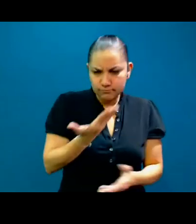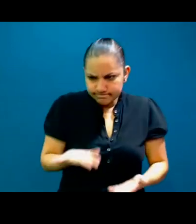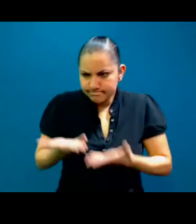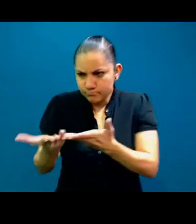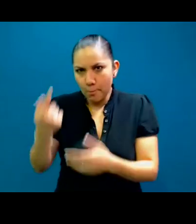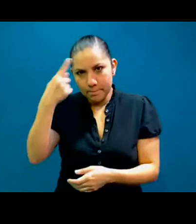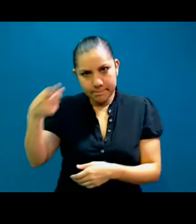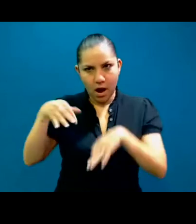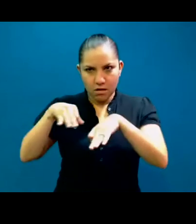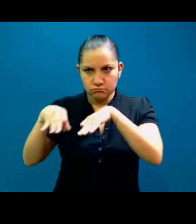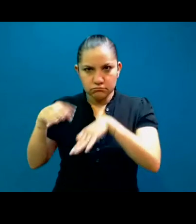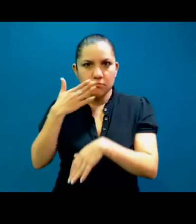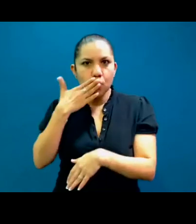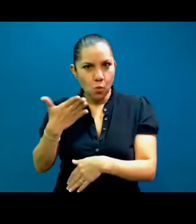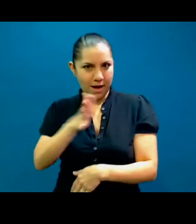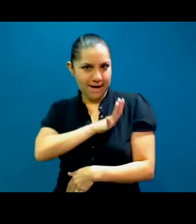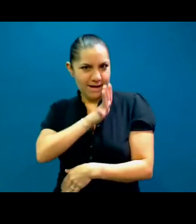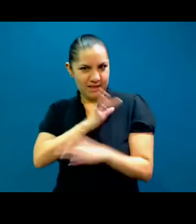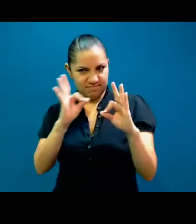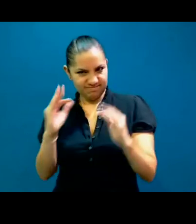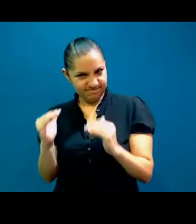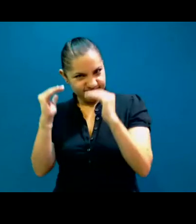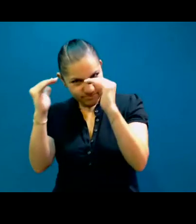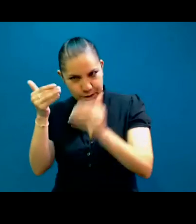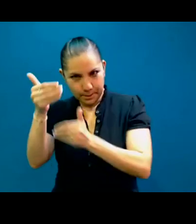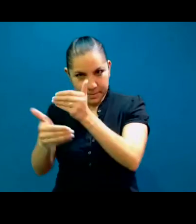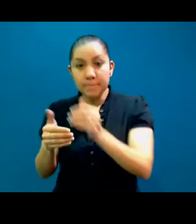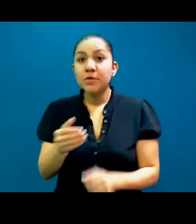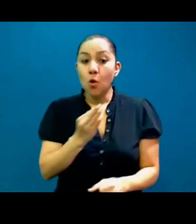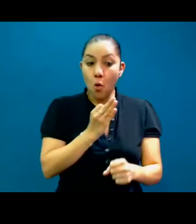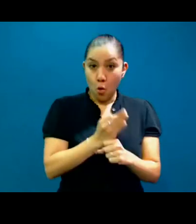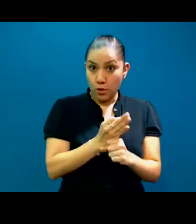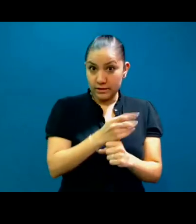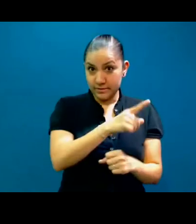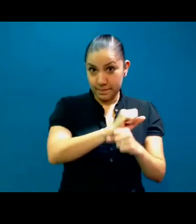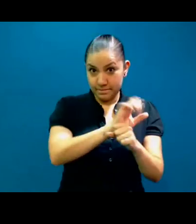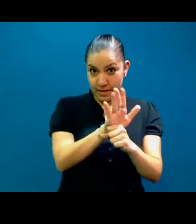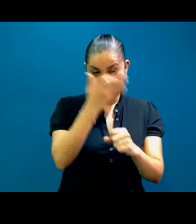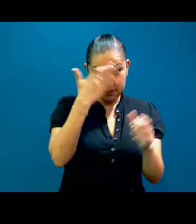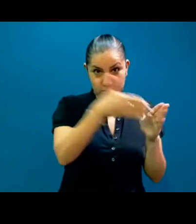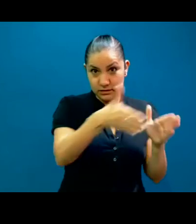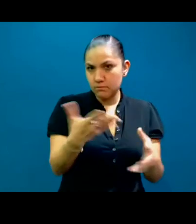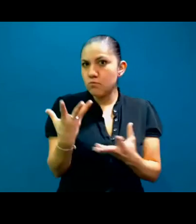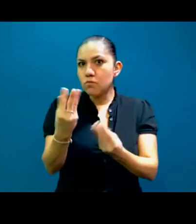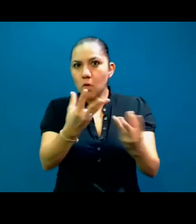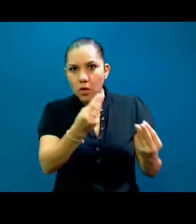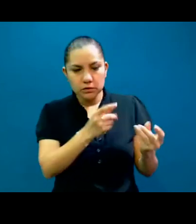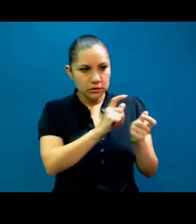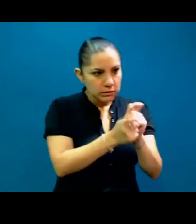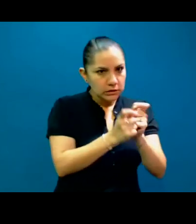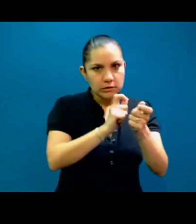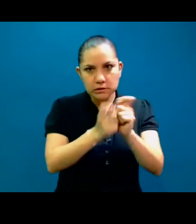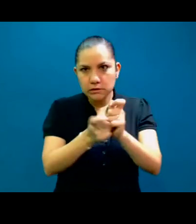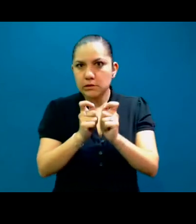En este momento con la pandemia hay mucho currículo educativo que se está traduciendo. Tenemos nosotros, voy a hablar por el condado de Orange en